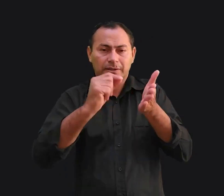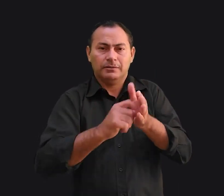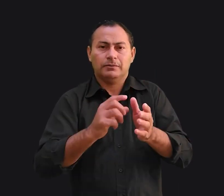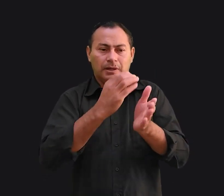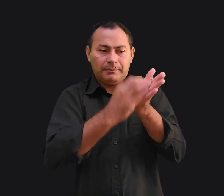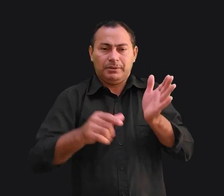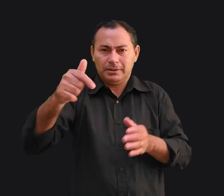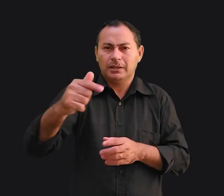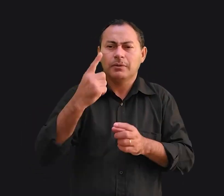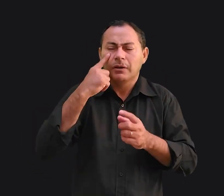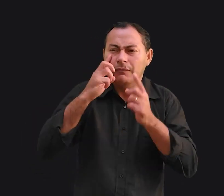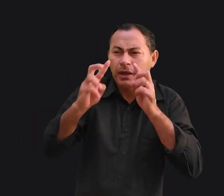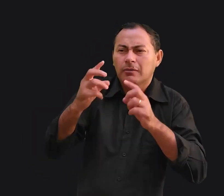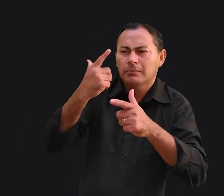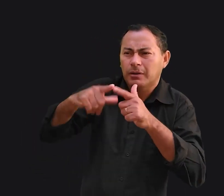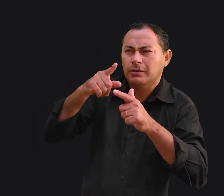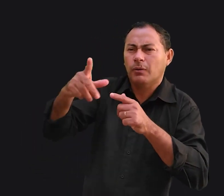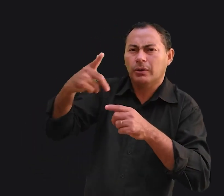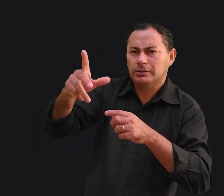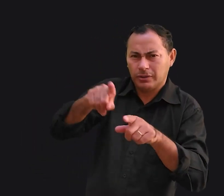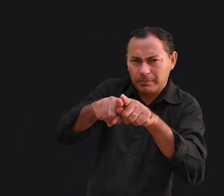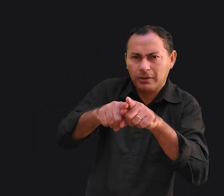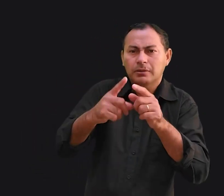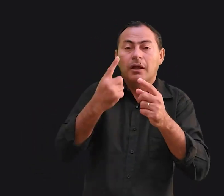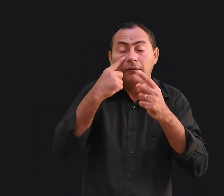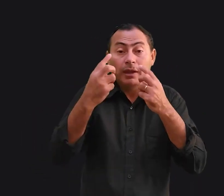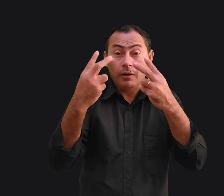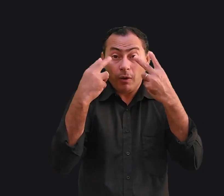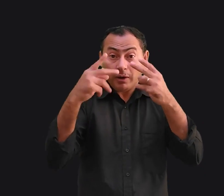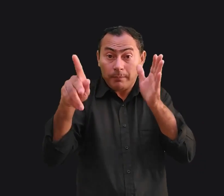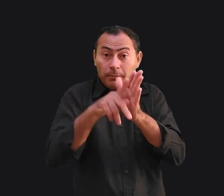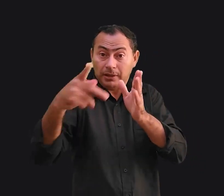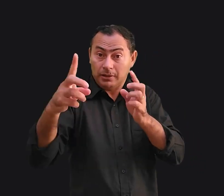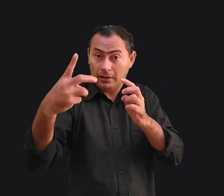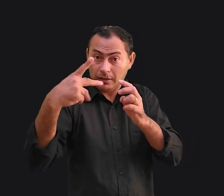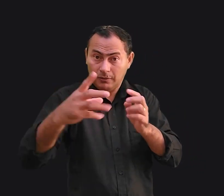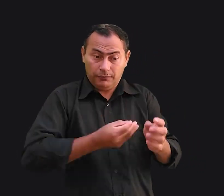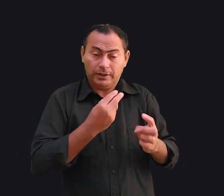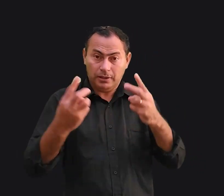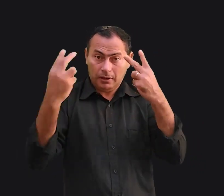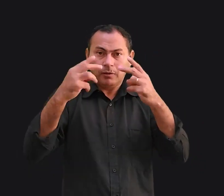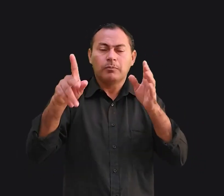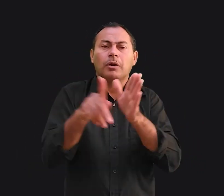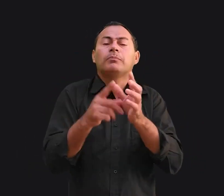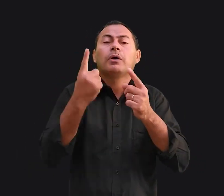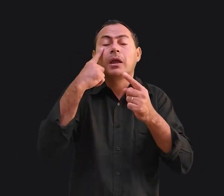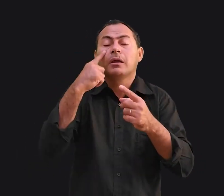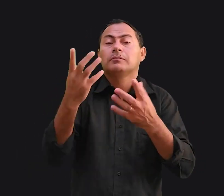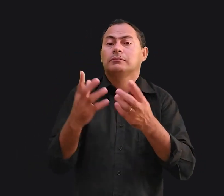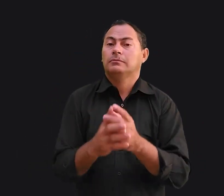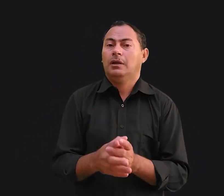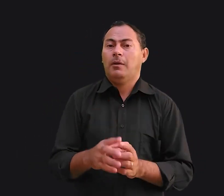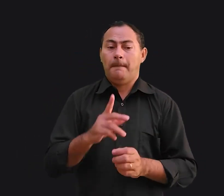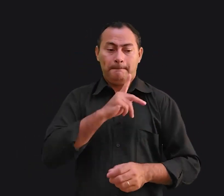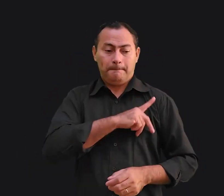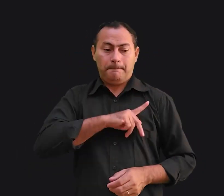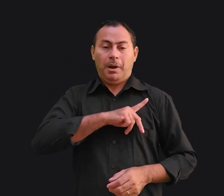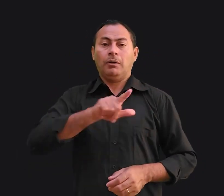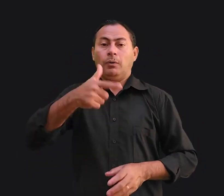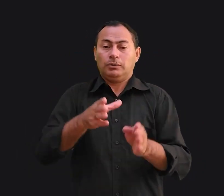cisco que está no olho do seu irmão e não se dá conta da viga que está em seu próprio olho? Paulo dá outro conselho em